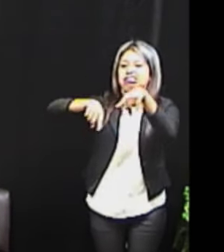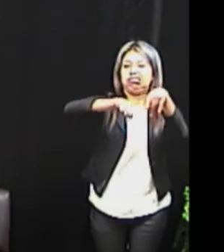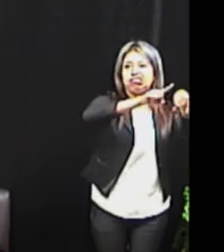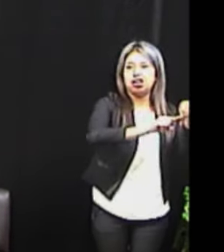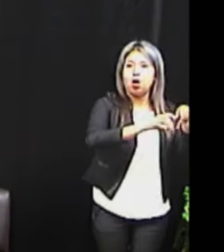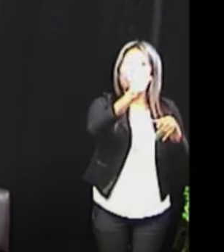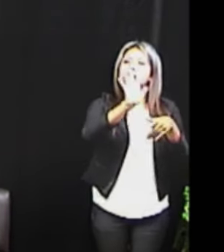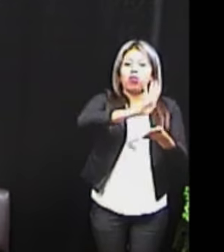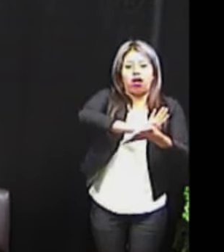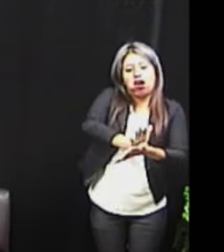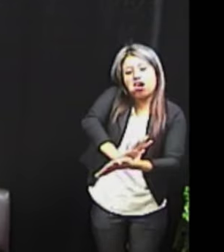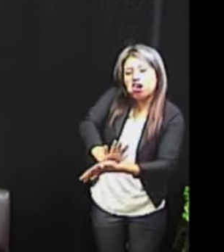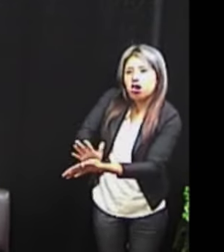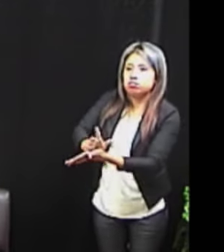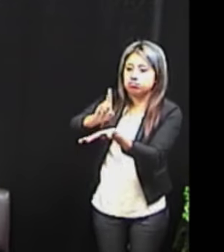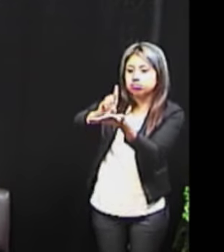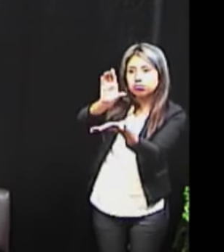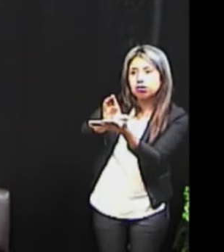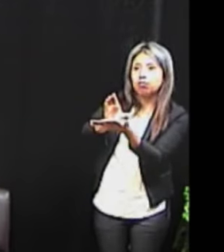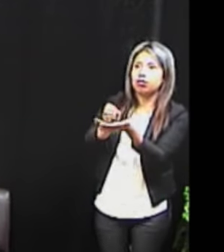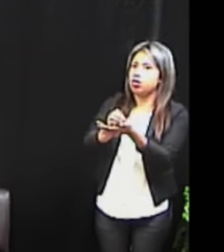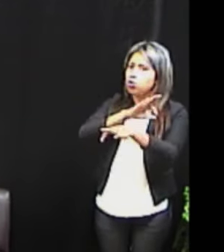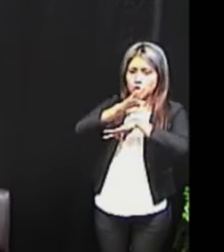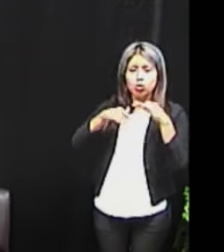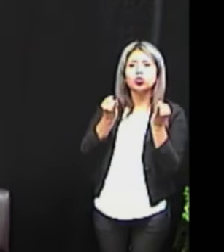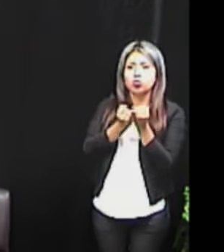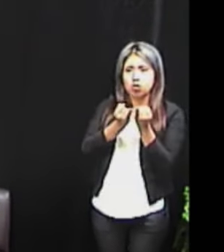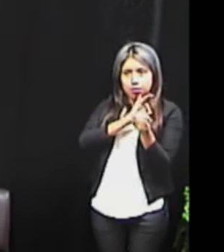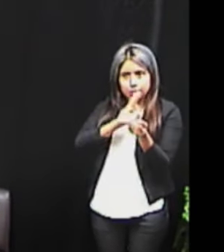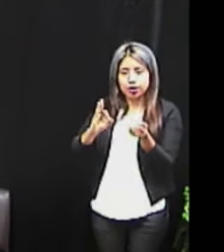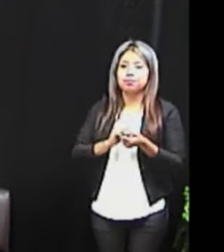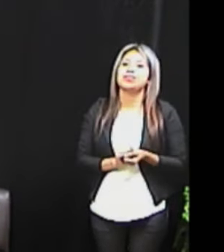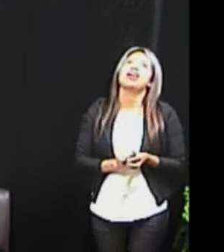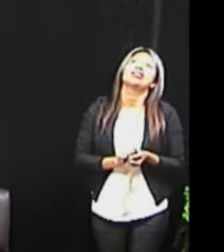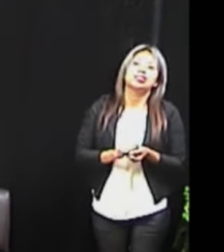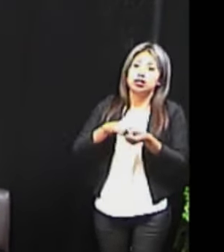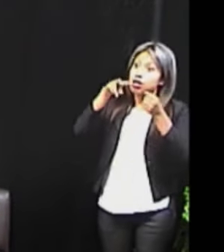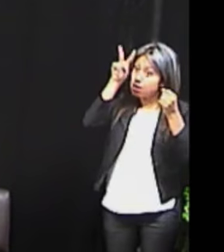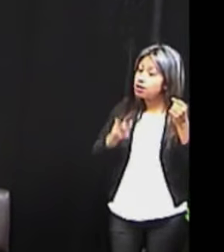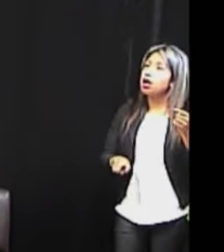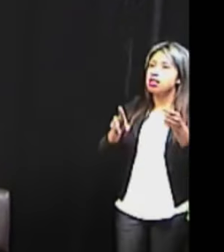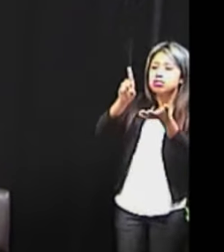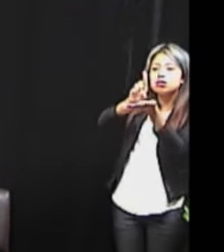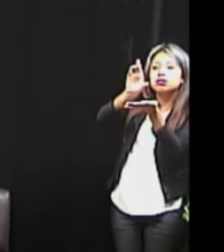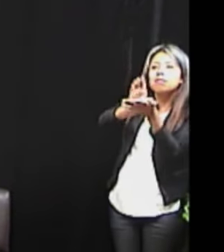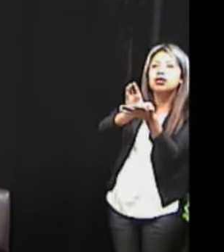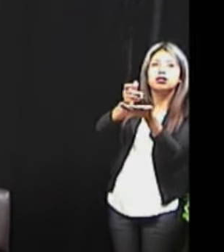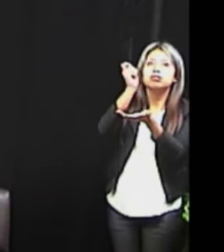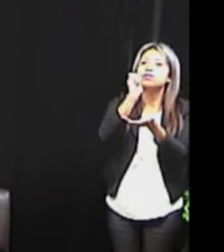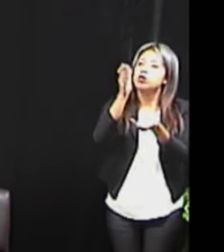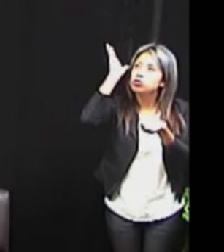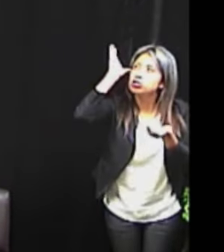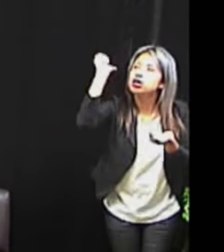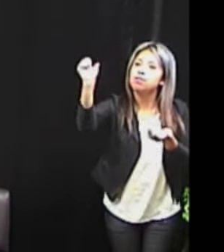discriminan convirtiendo nuestra discapacidad en incapacidad. Es que la discapacidad es un concepto que evoluciona